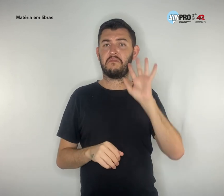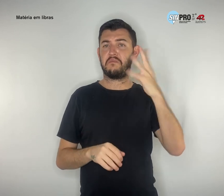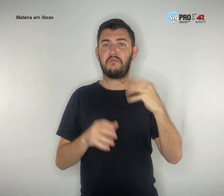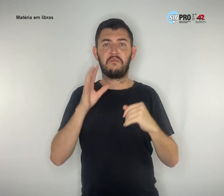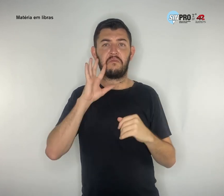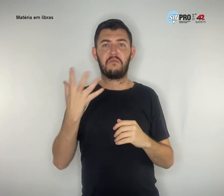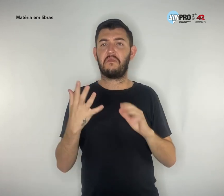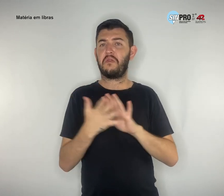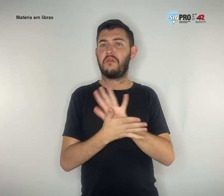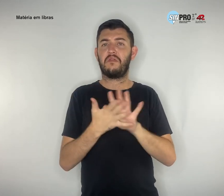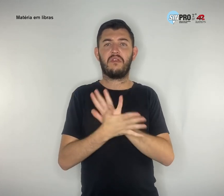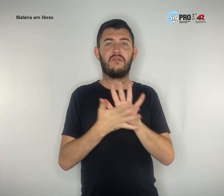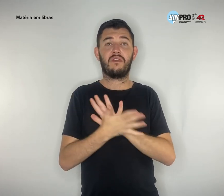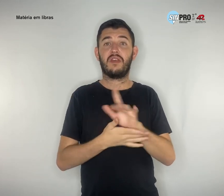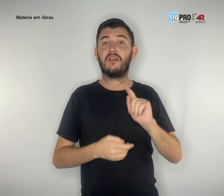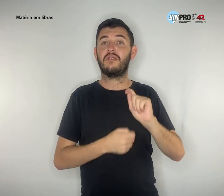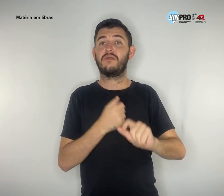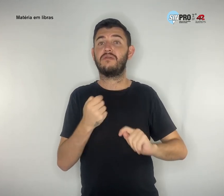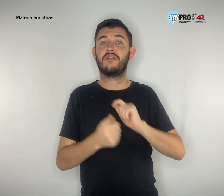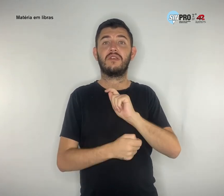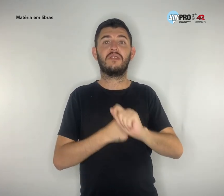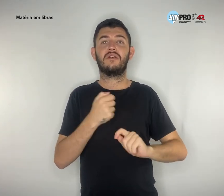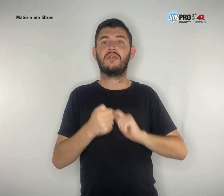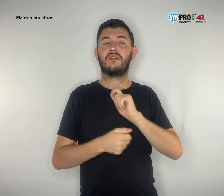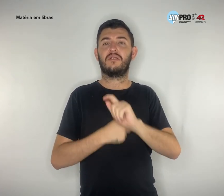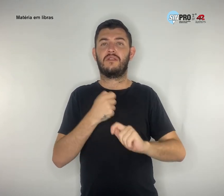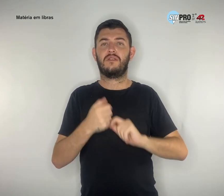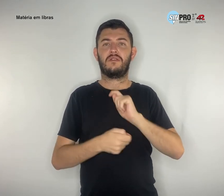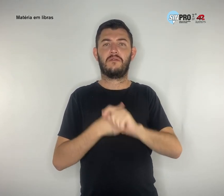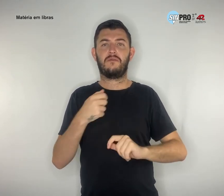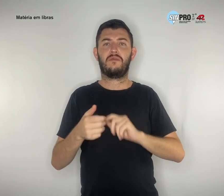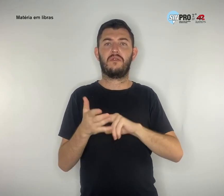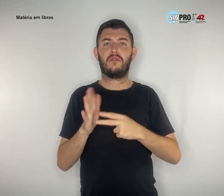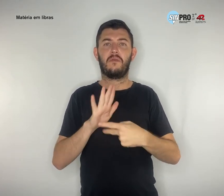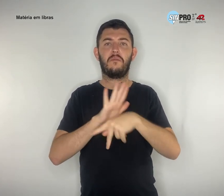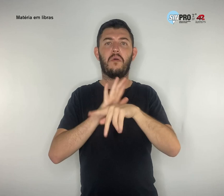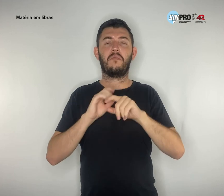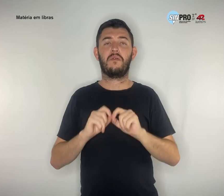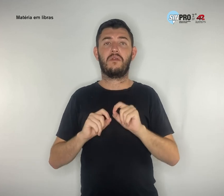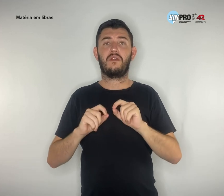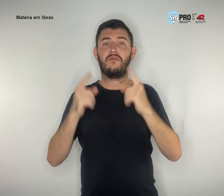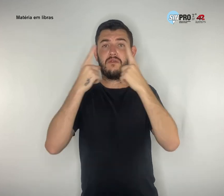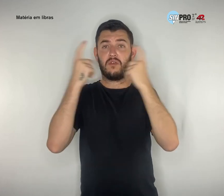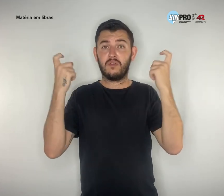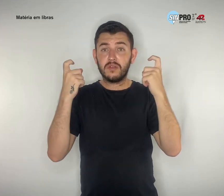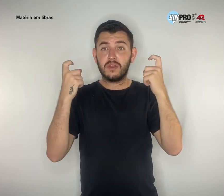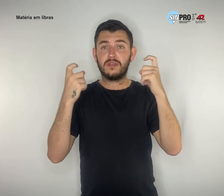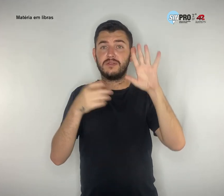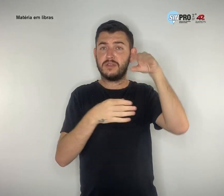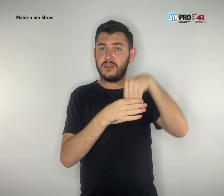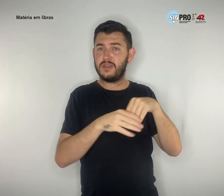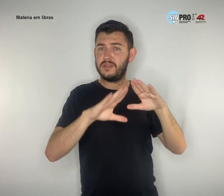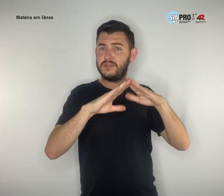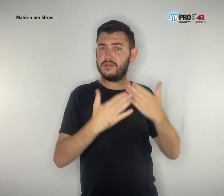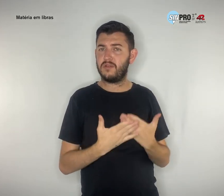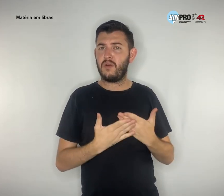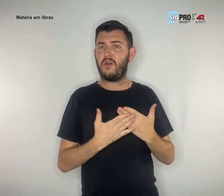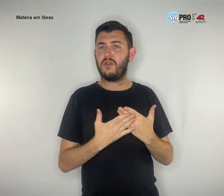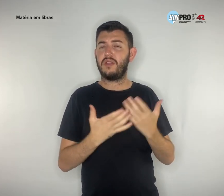É potencializar toda a prática de violência no interior da escola, querendo transformá-la em mini